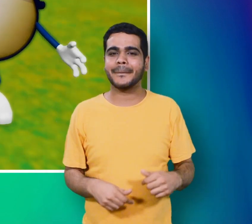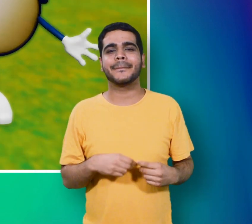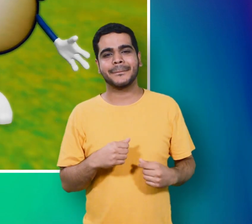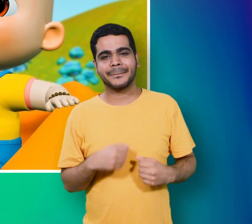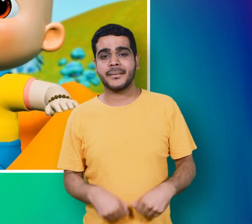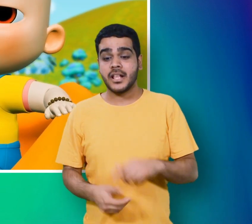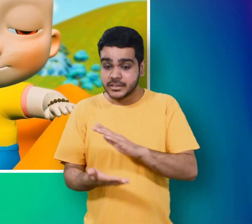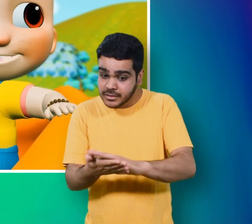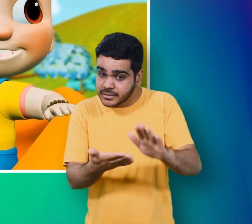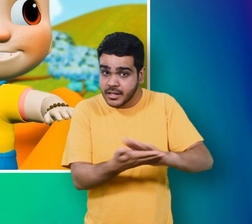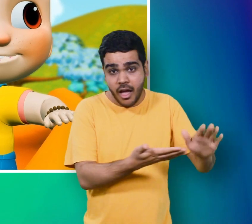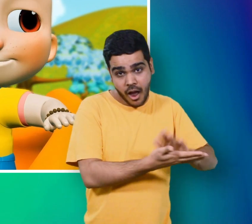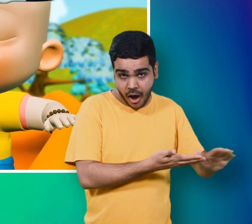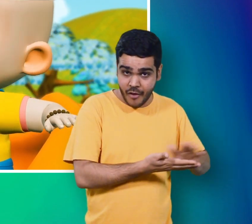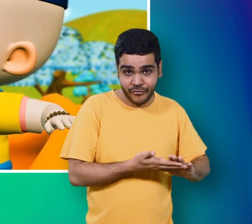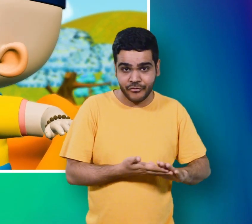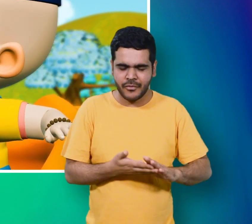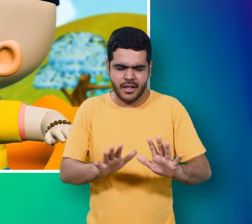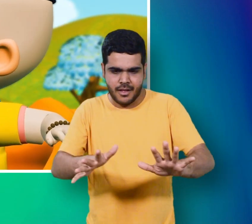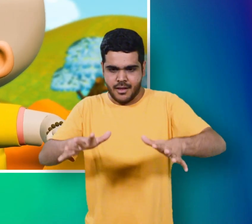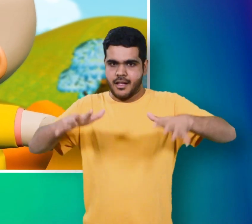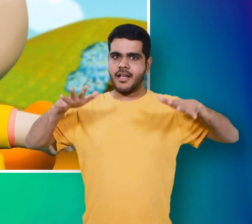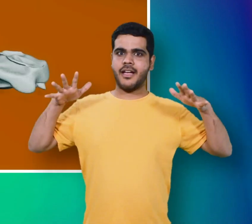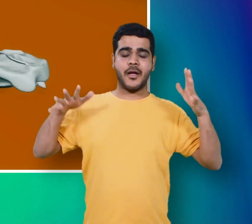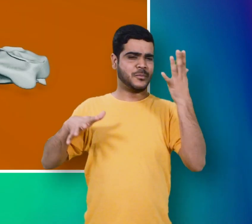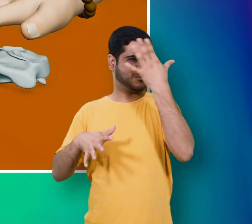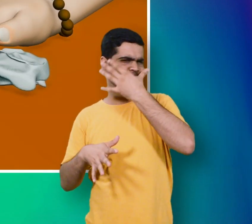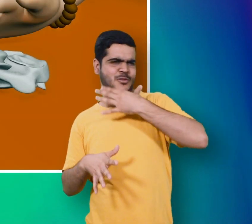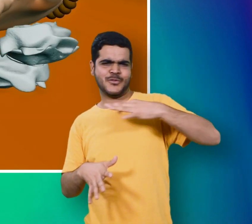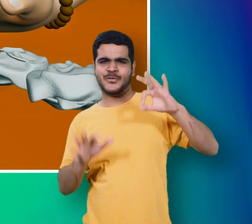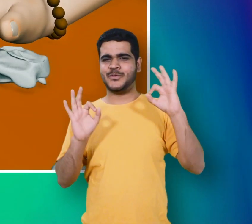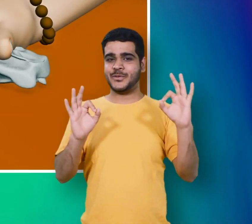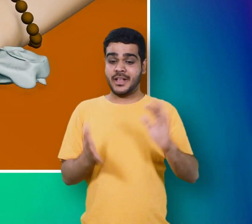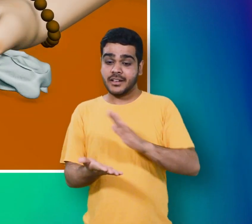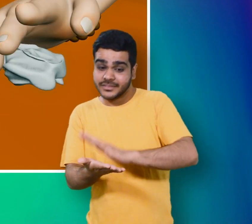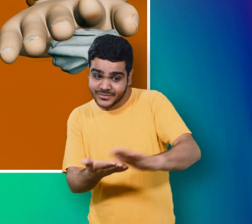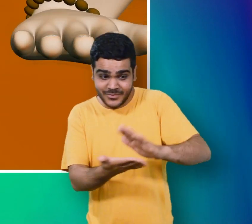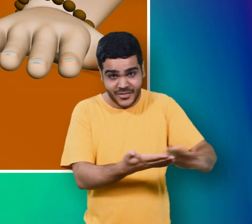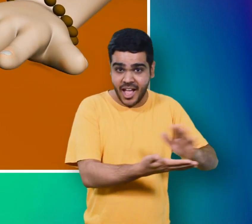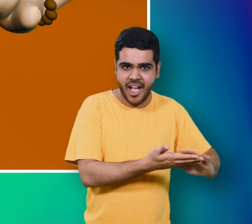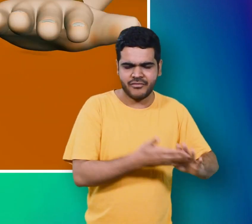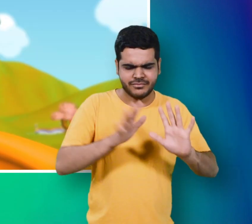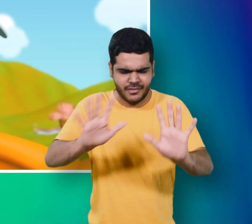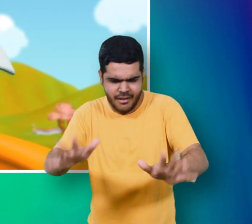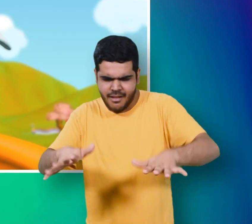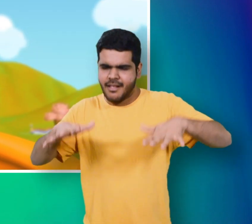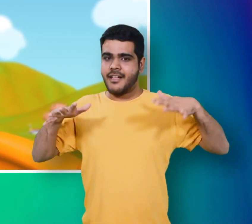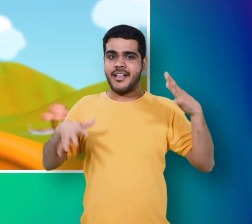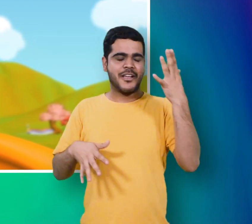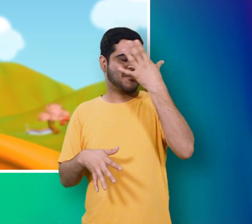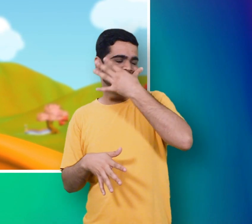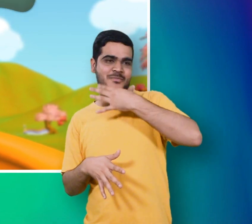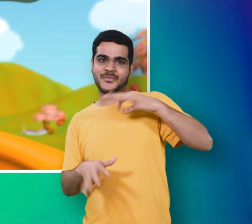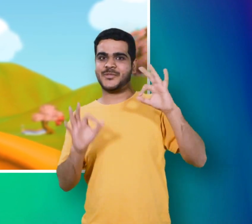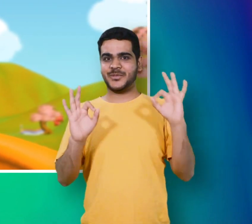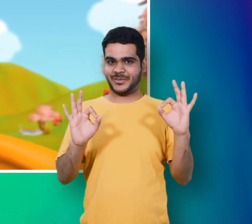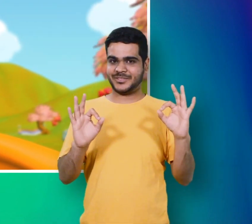सपाई करने से आएगी रोनन सपाई करने से आएगी